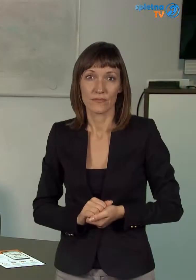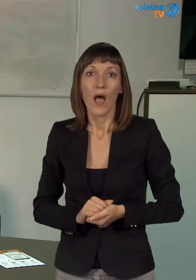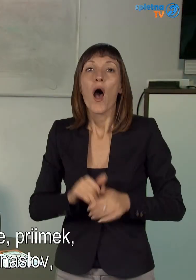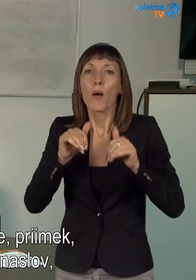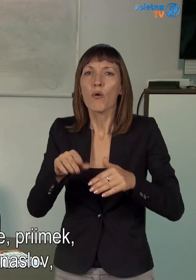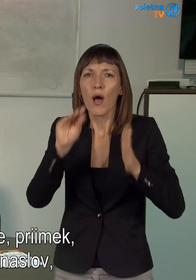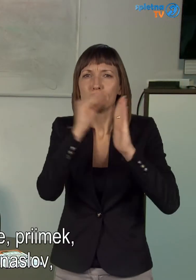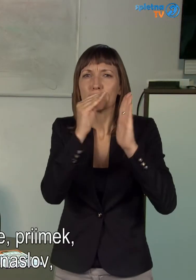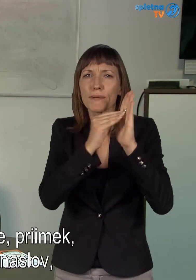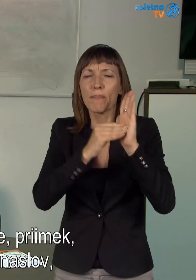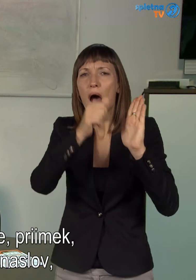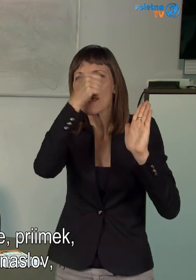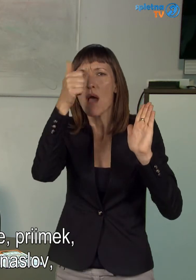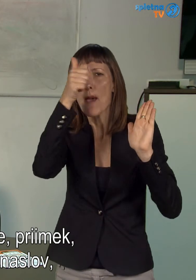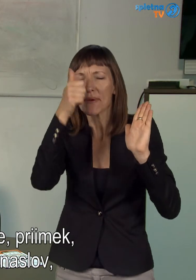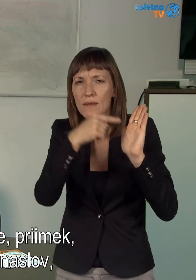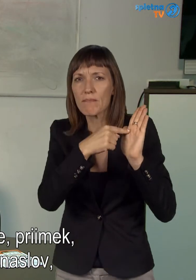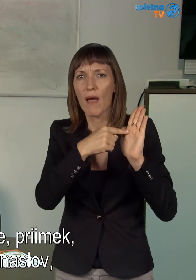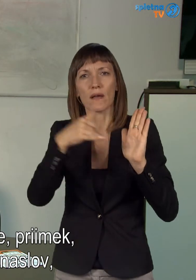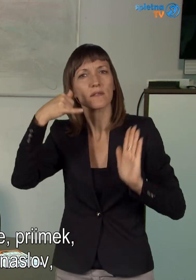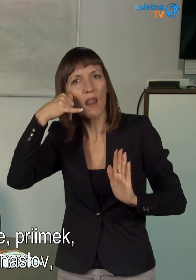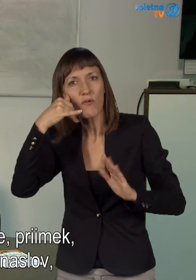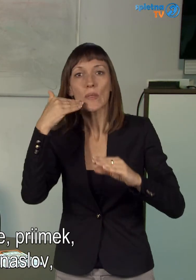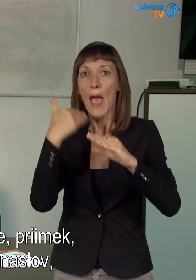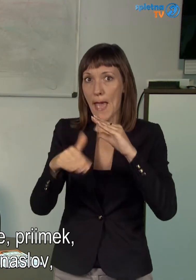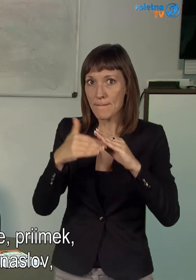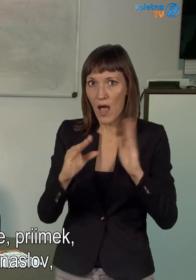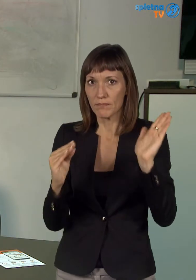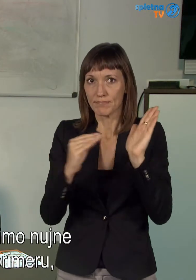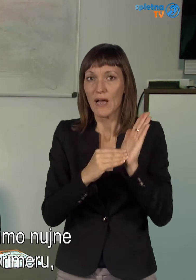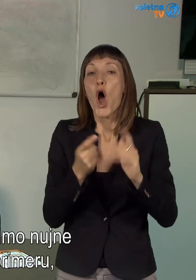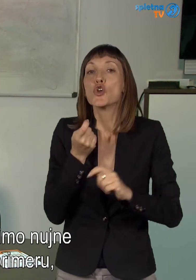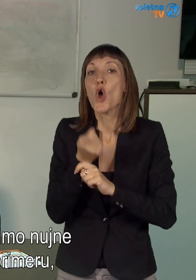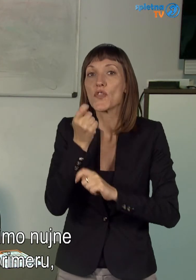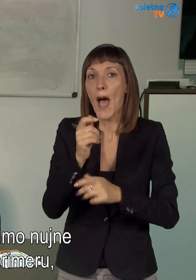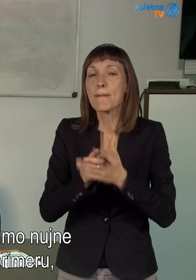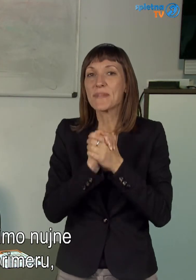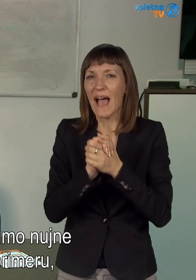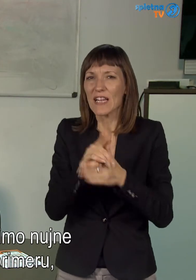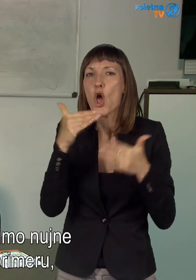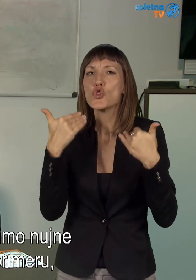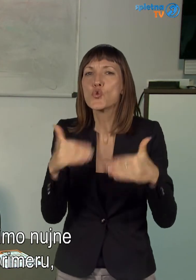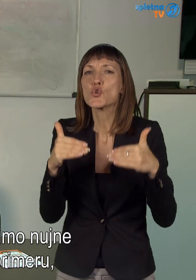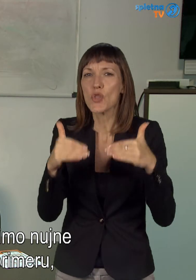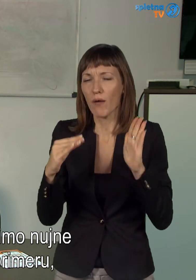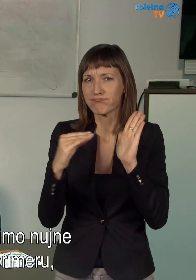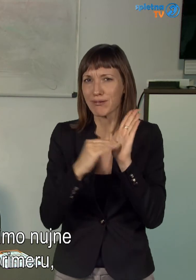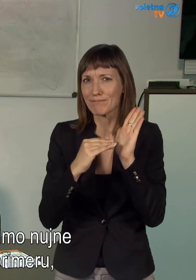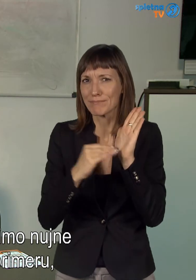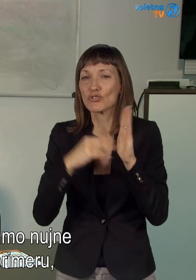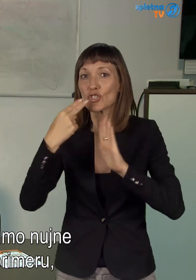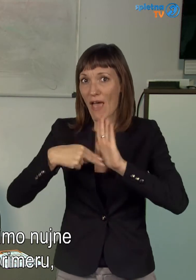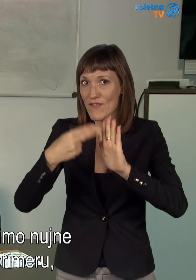Izpolneš vse podatke, ime, prijimek, telefonsko številko, e-mail, dodaš prijatelje, nujne kontakte, pravimo,